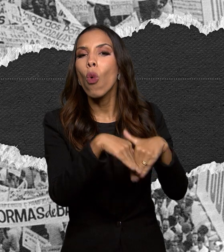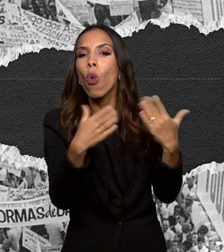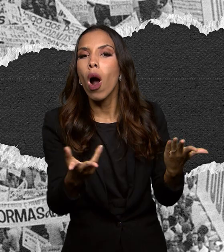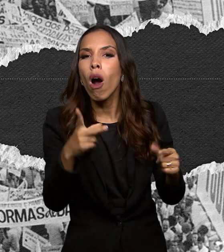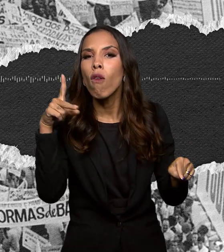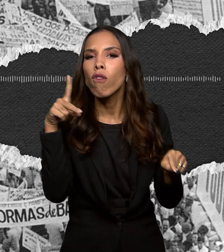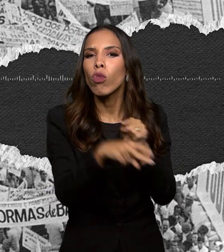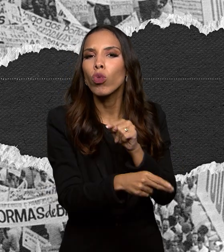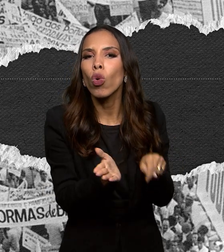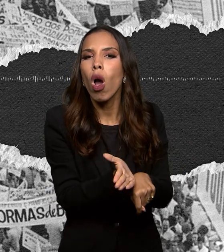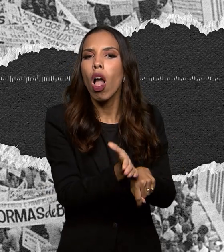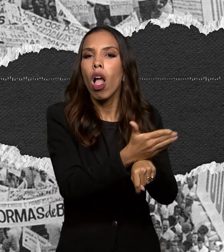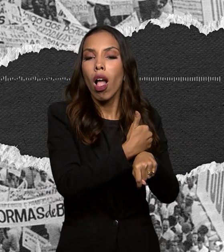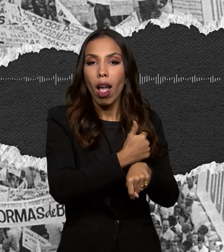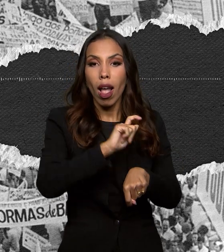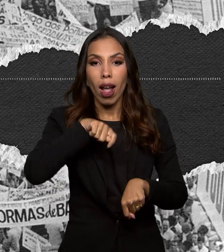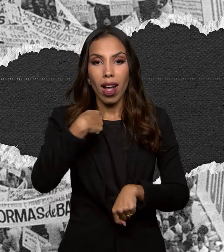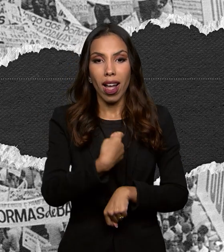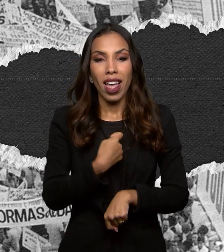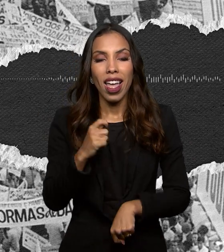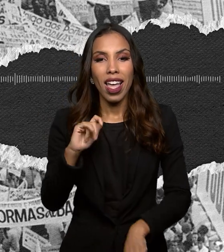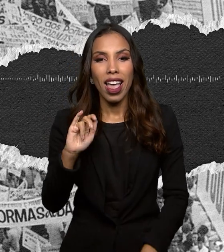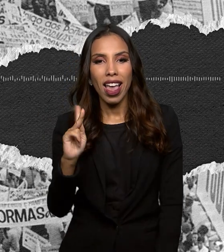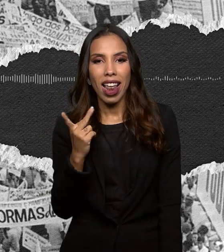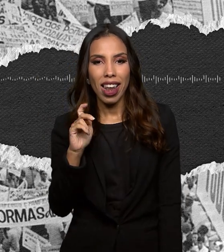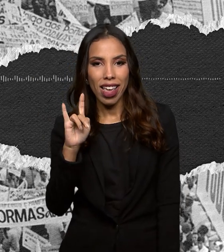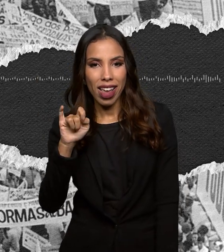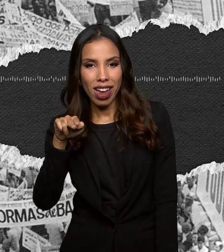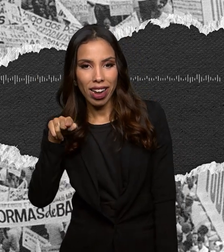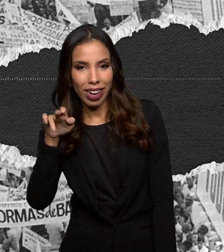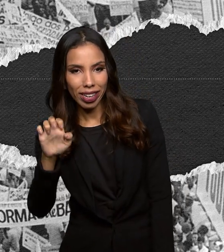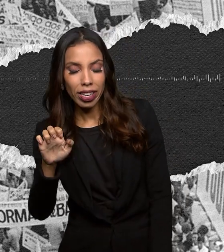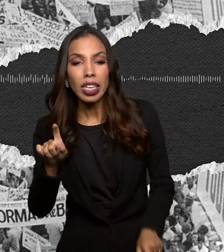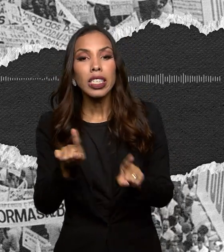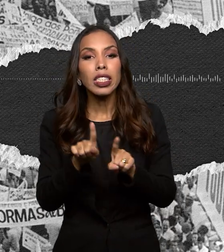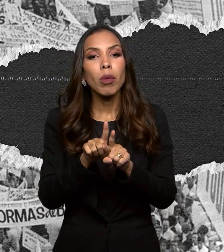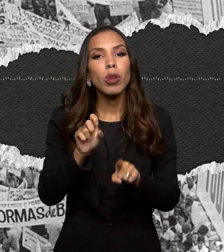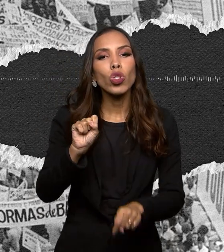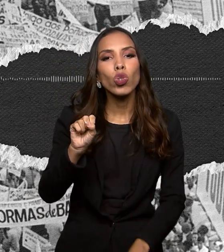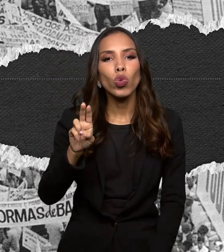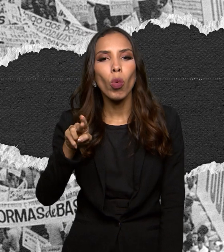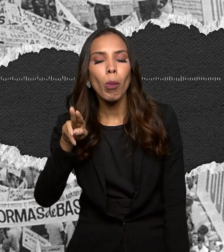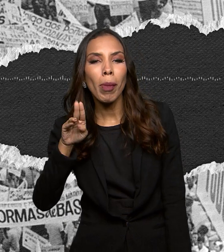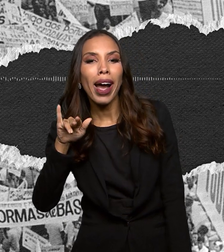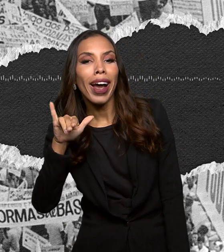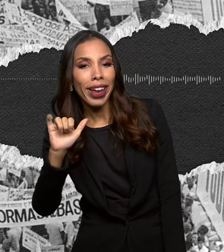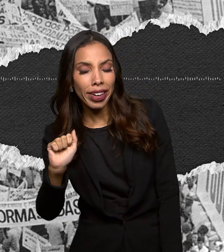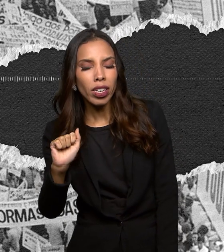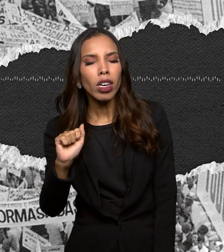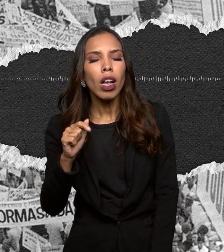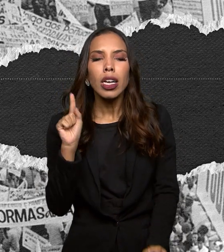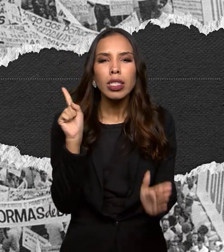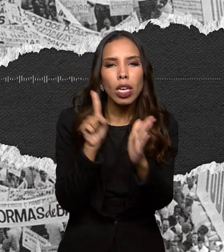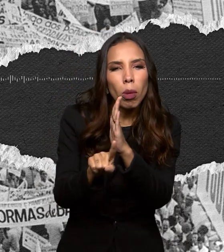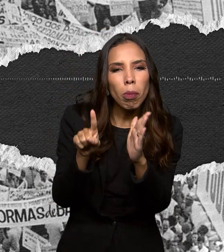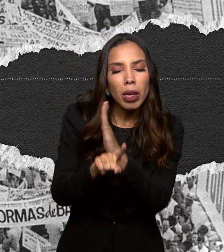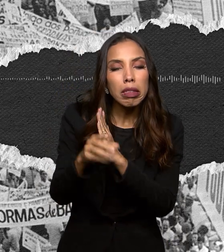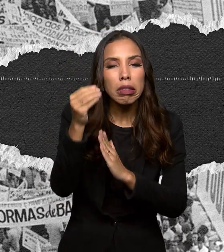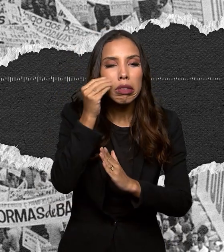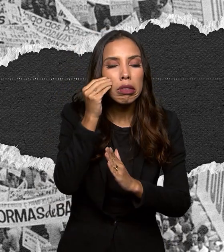Eu sou Eliane Gonçalves. Eu sou Sumaya Vilela. E essas perguntas nós vamos tentar responder a partir de agora.